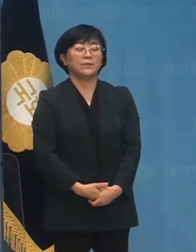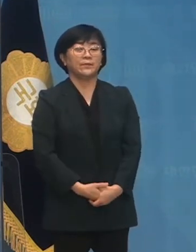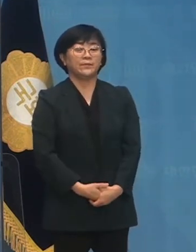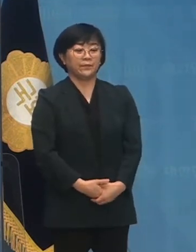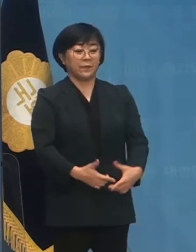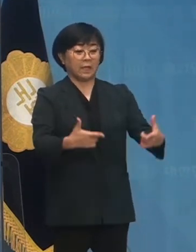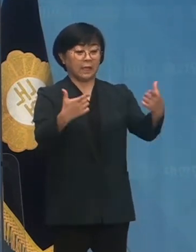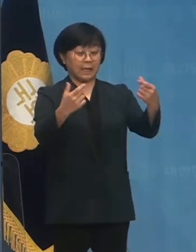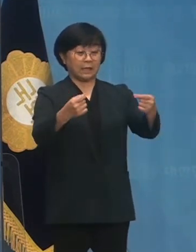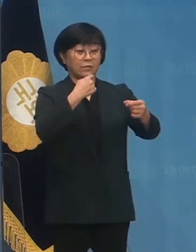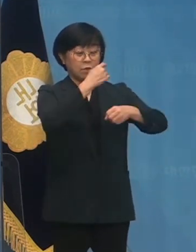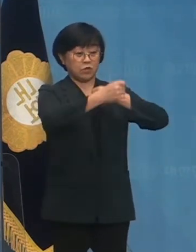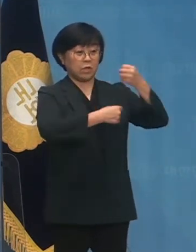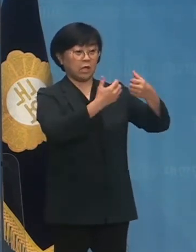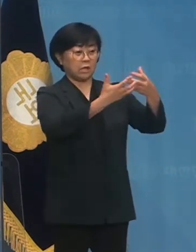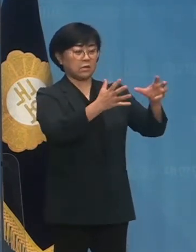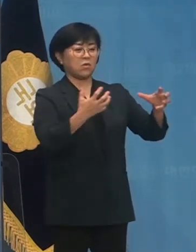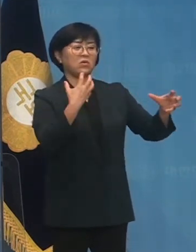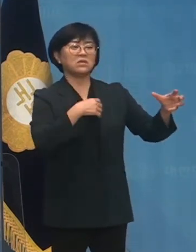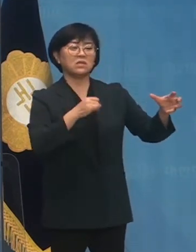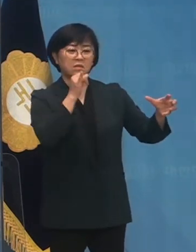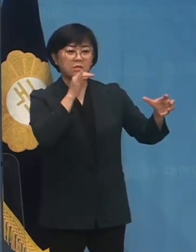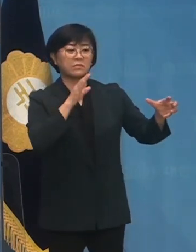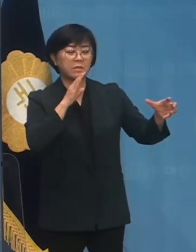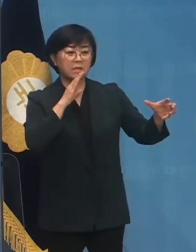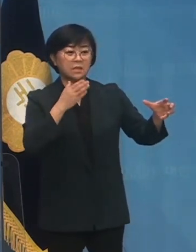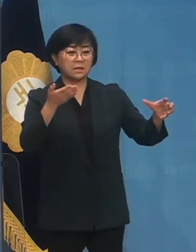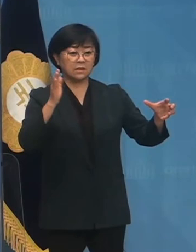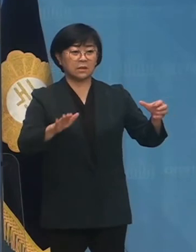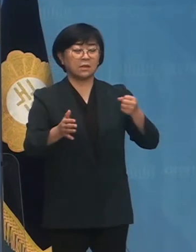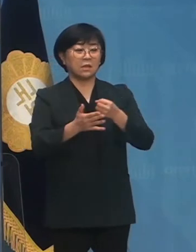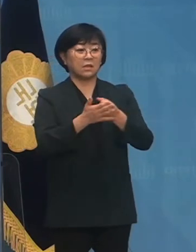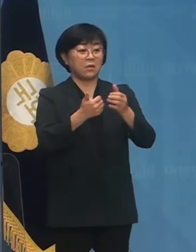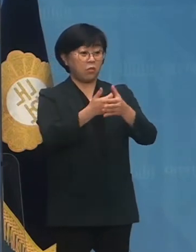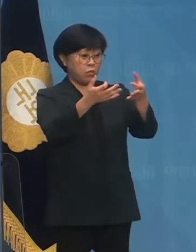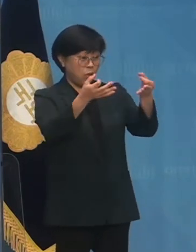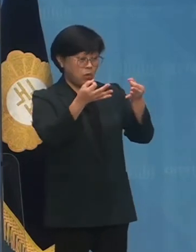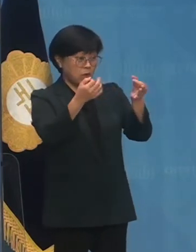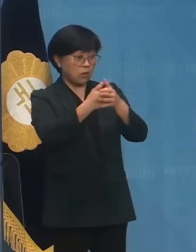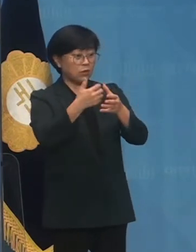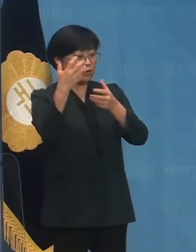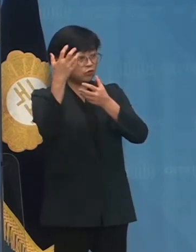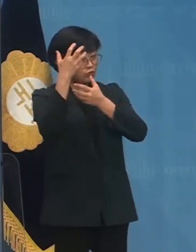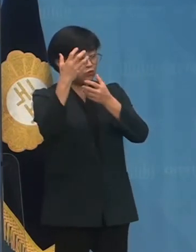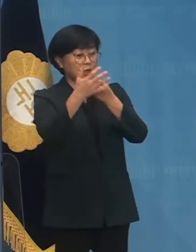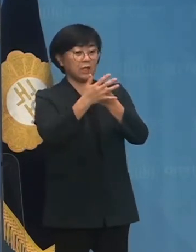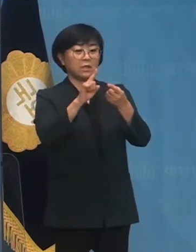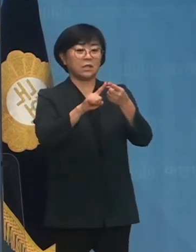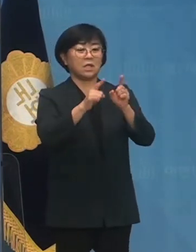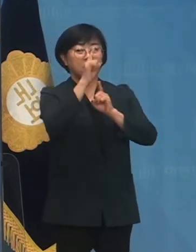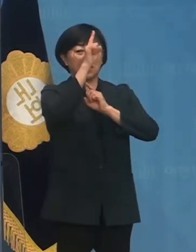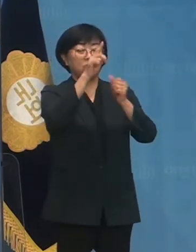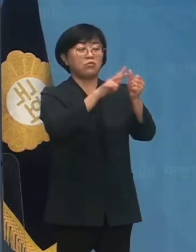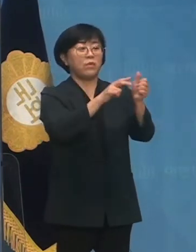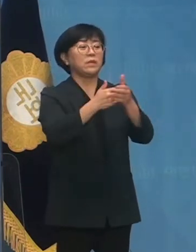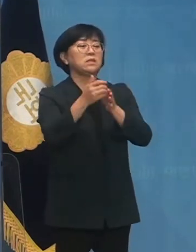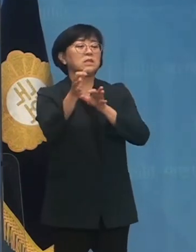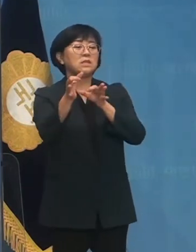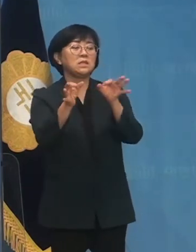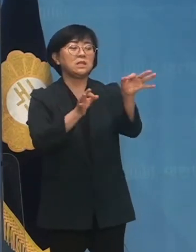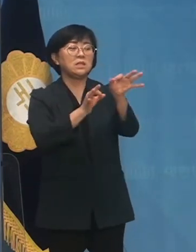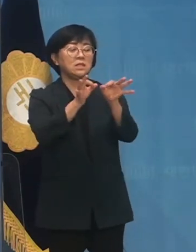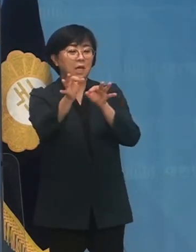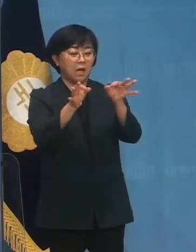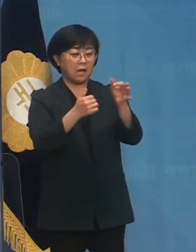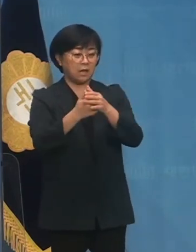같은 민주당 내에서도 우려의 목소리가 나오고 있는 실정이나 포퓰리즘에 취해 있는 이 후보에게 시장경제의 기본 원리인